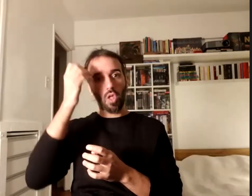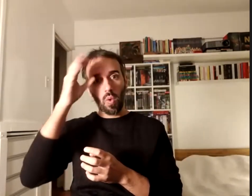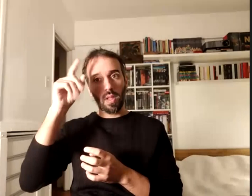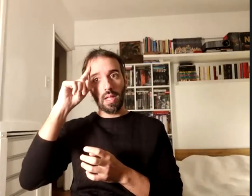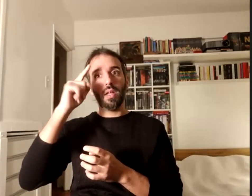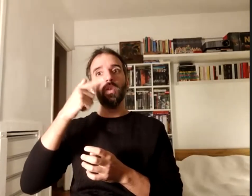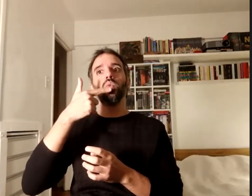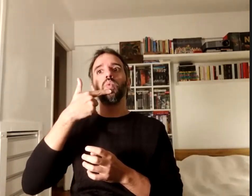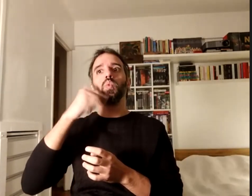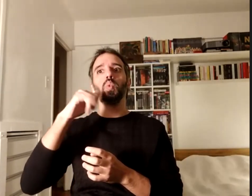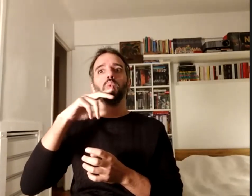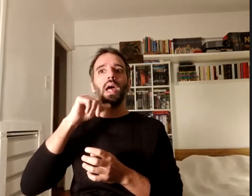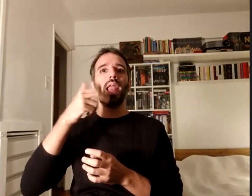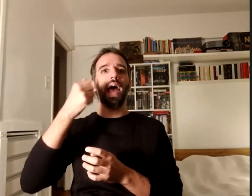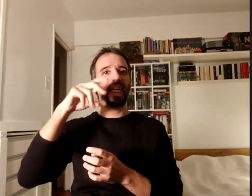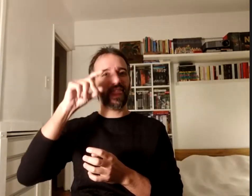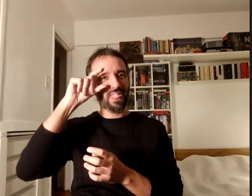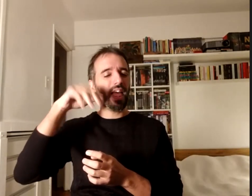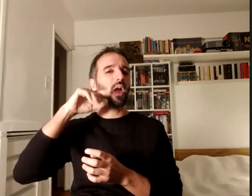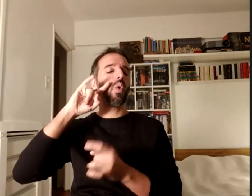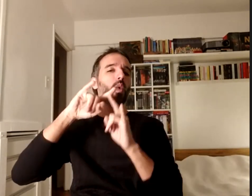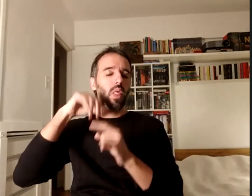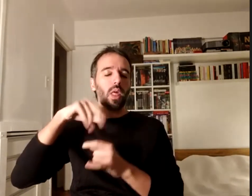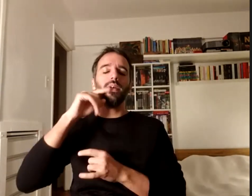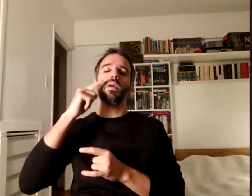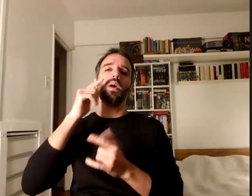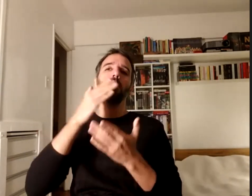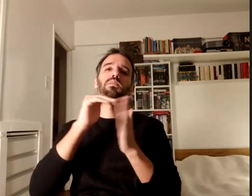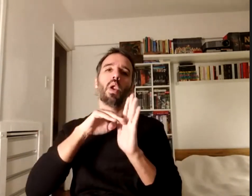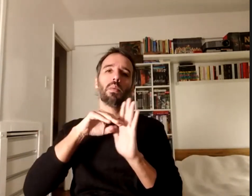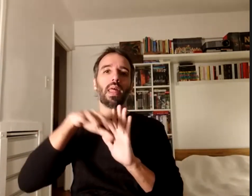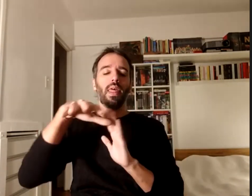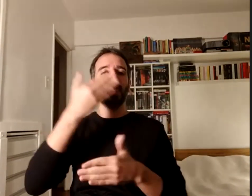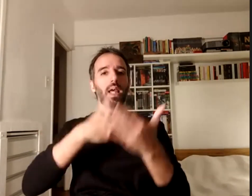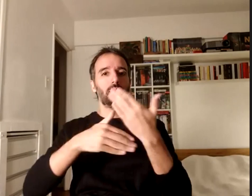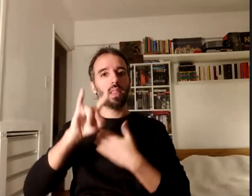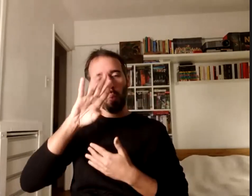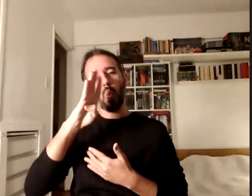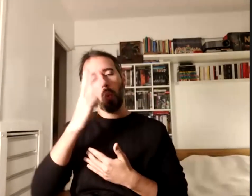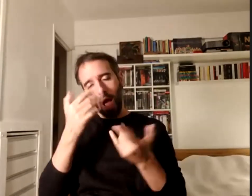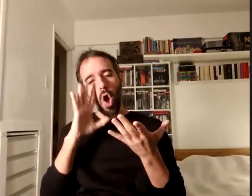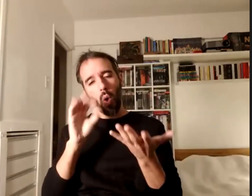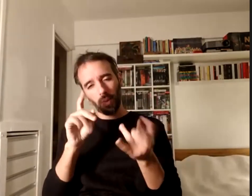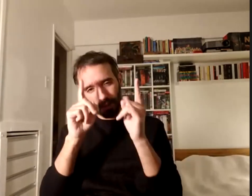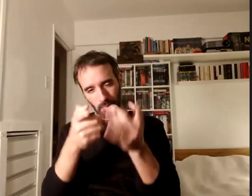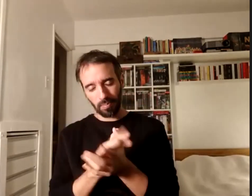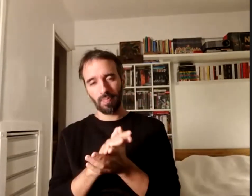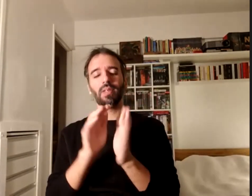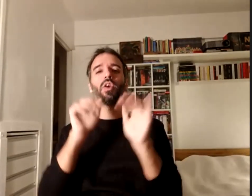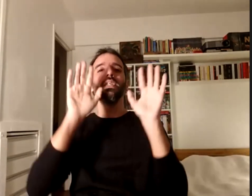supuesto del programa de discapacidad de UBA así que bueno estos son un poco los saludos que van apareciendo en el chat